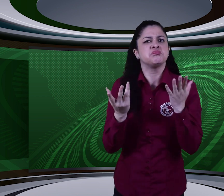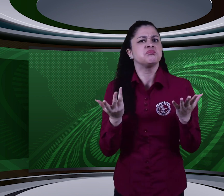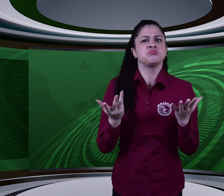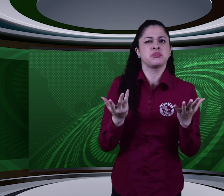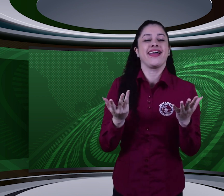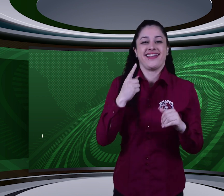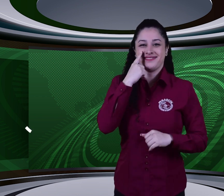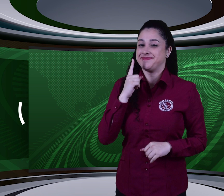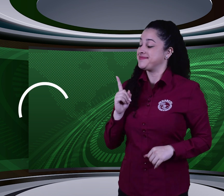presentes dos personas.